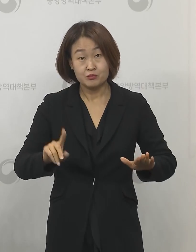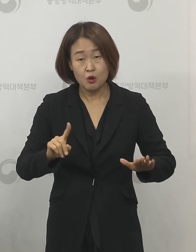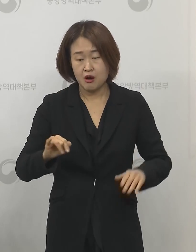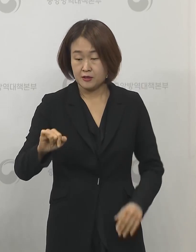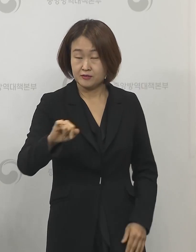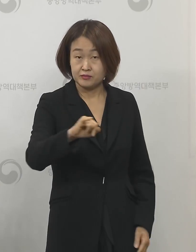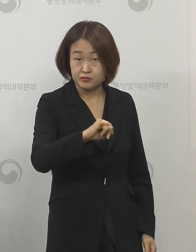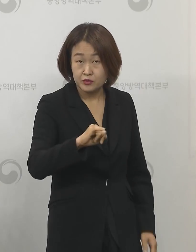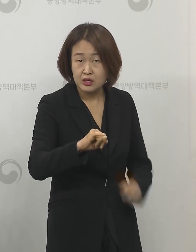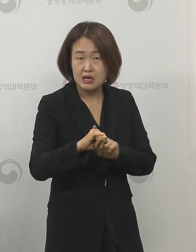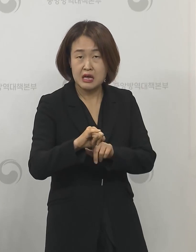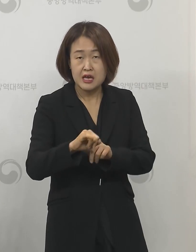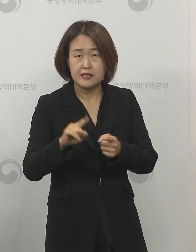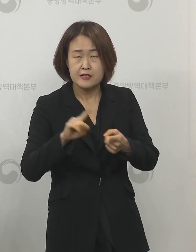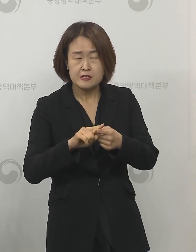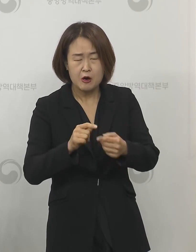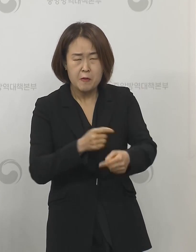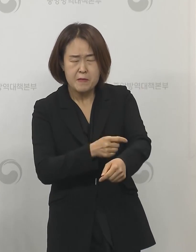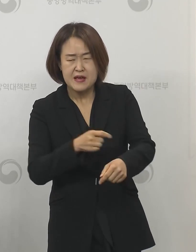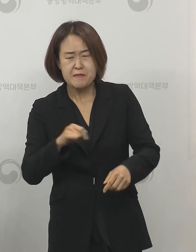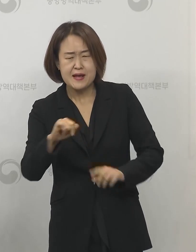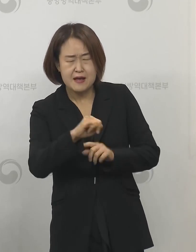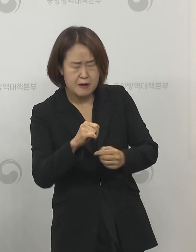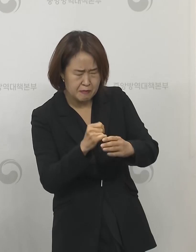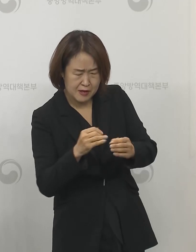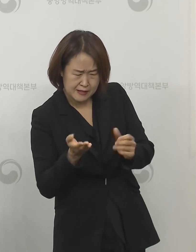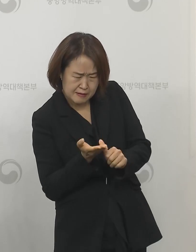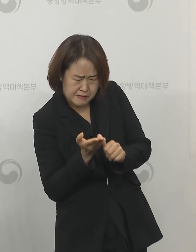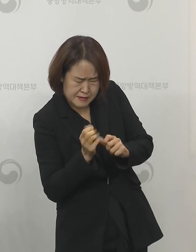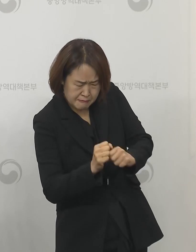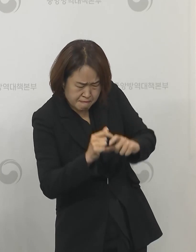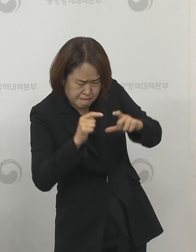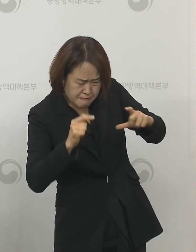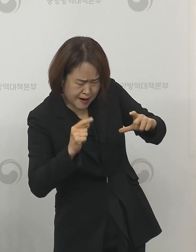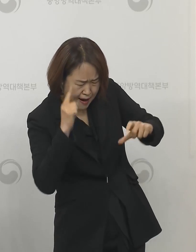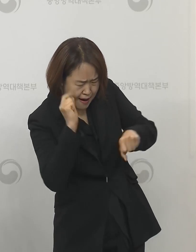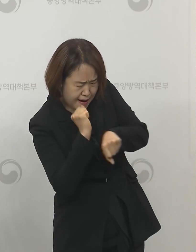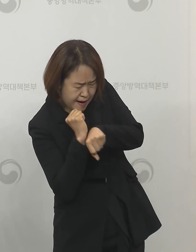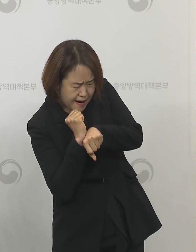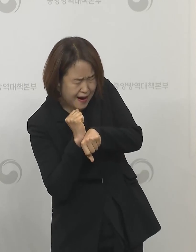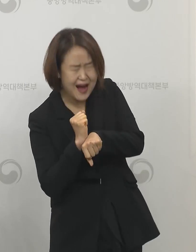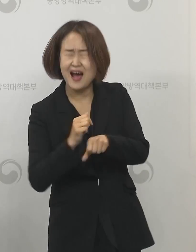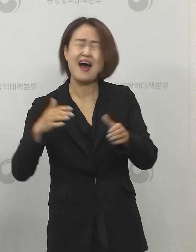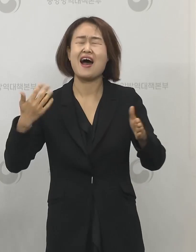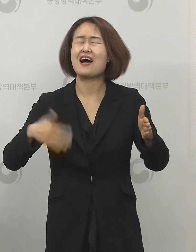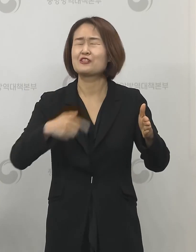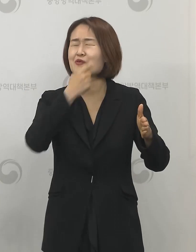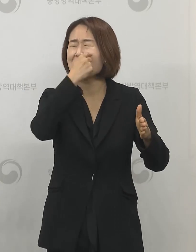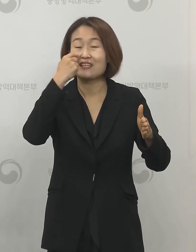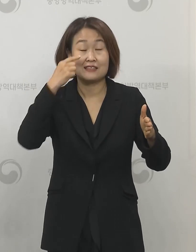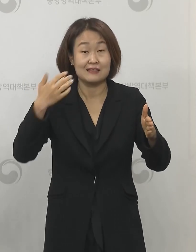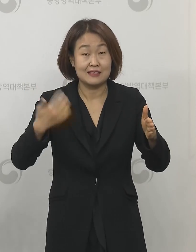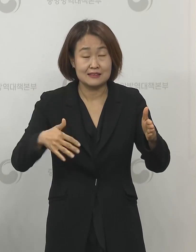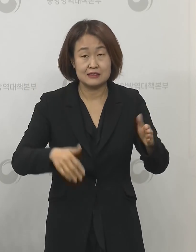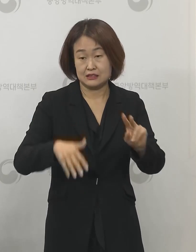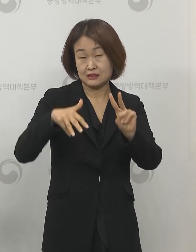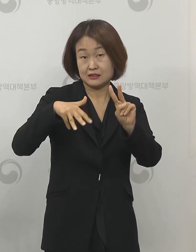바이러스 배양검사에서 양성으로 확인된 사례는 아직은 없었고 2차